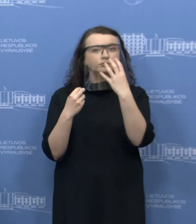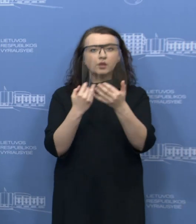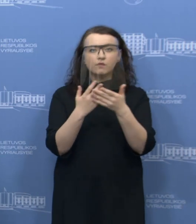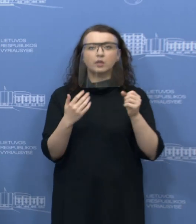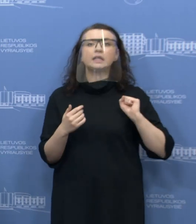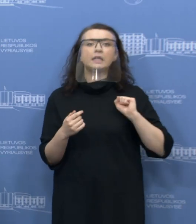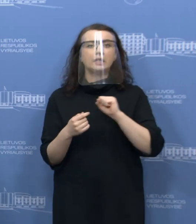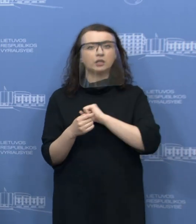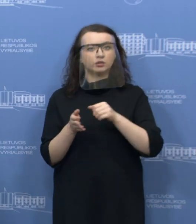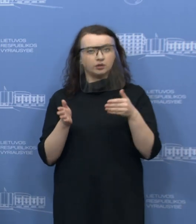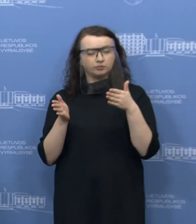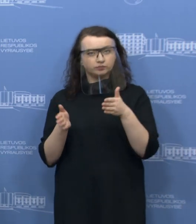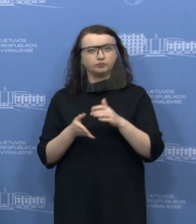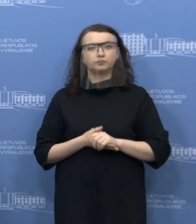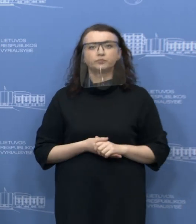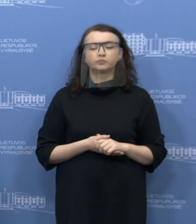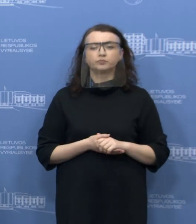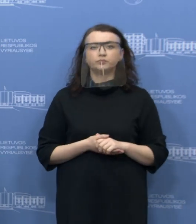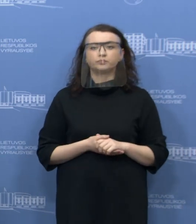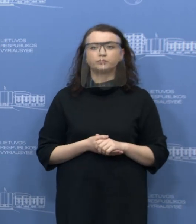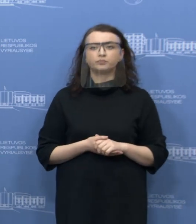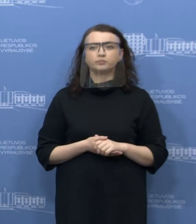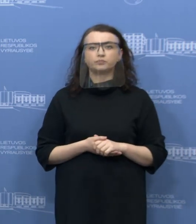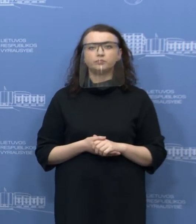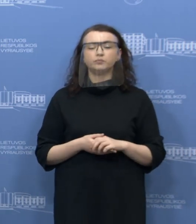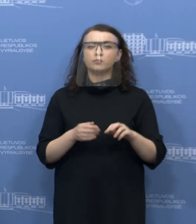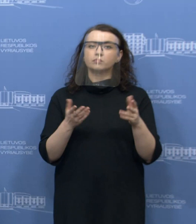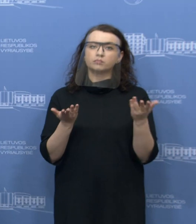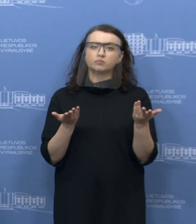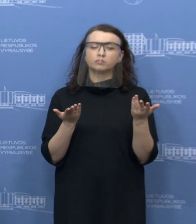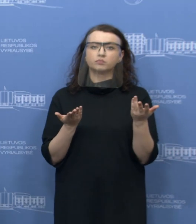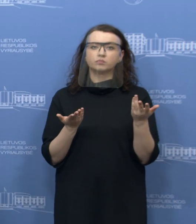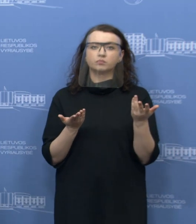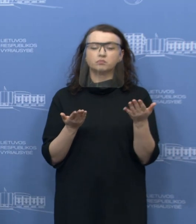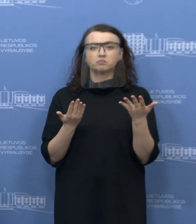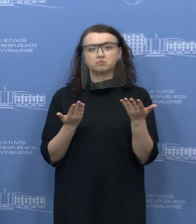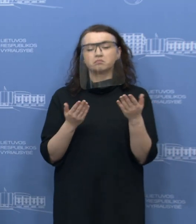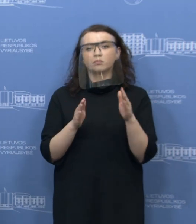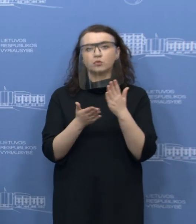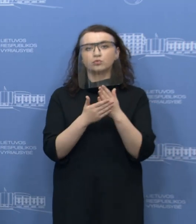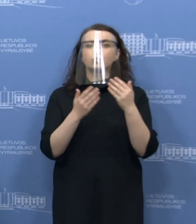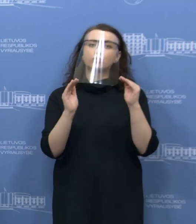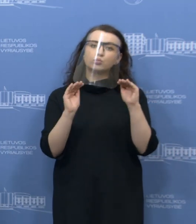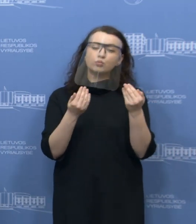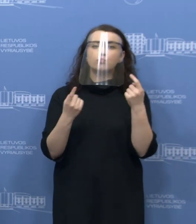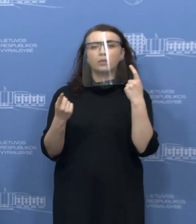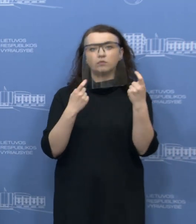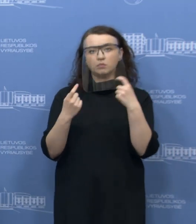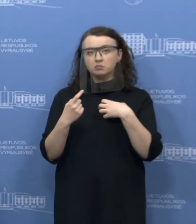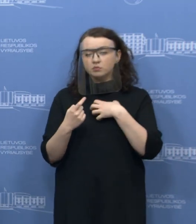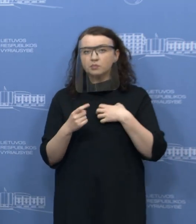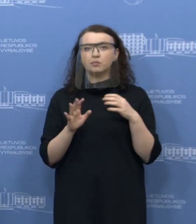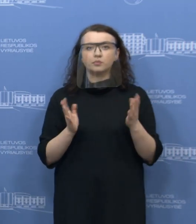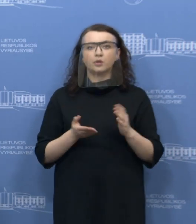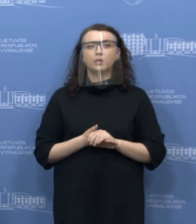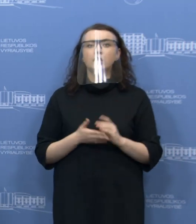pirštinės mūsų gydimo įstaigoms. Taigi, tokia yra trumpa aktuali informacija.